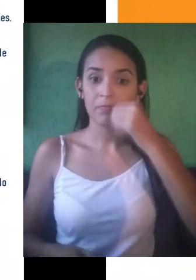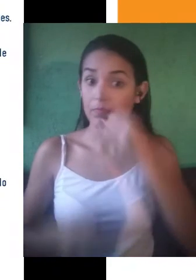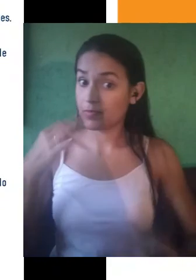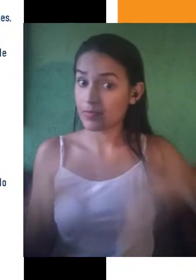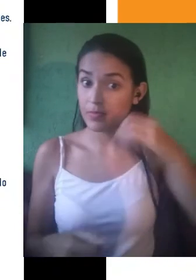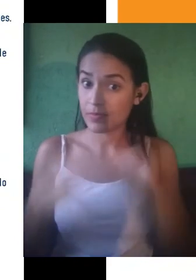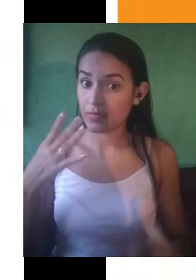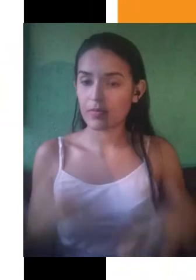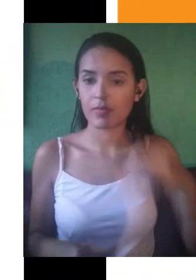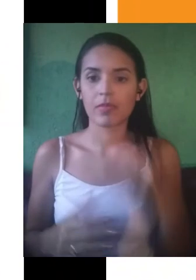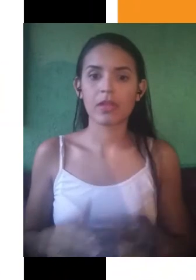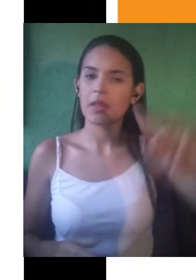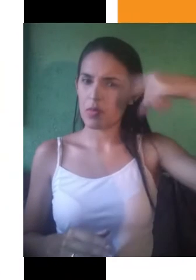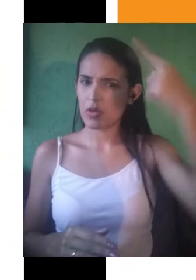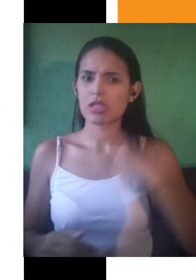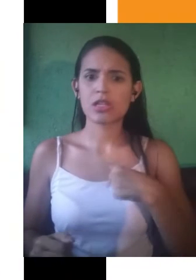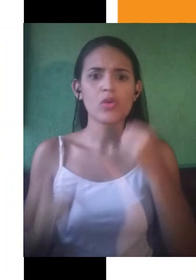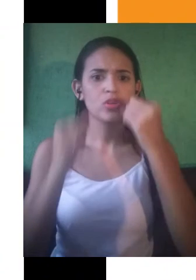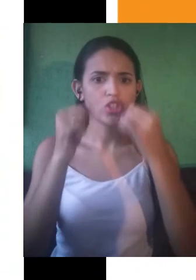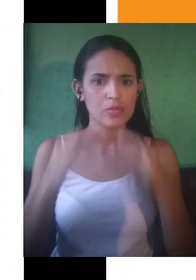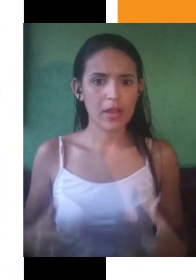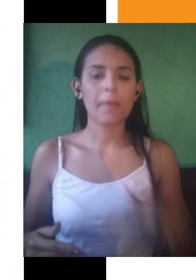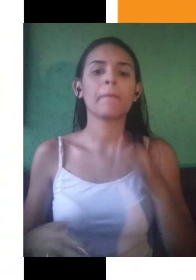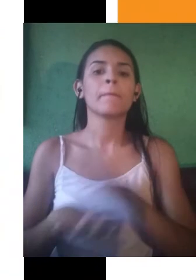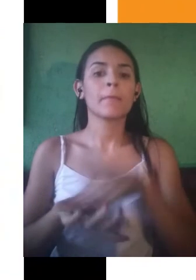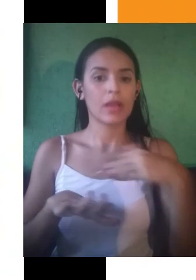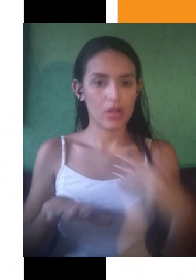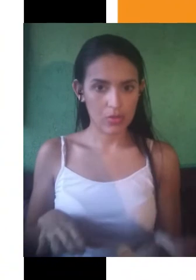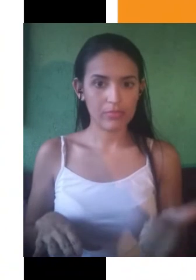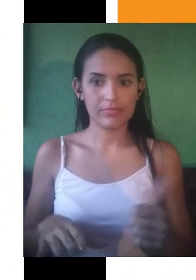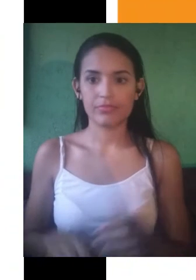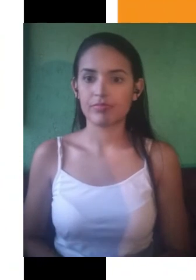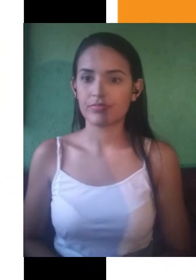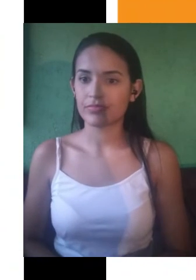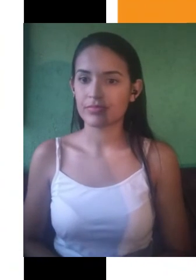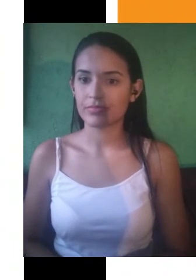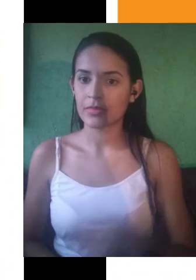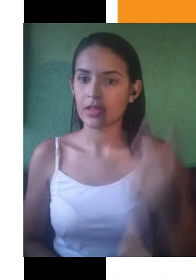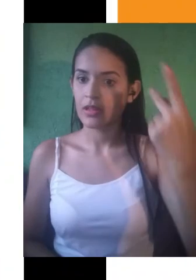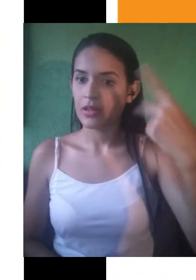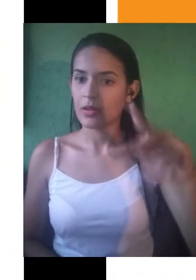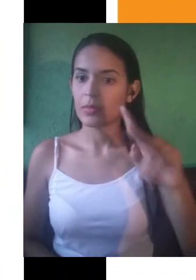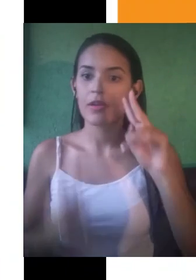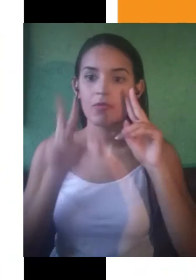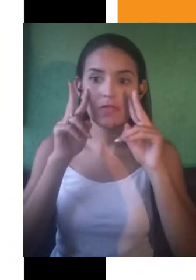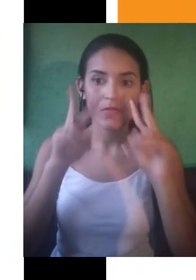isso. Para acessar a proposta Enem 2019, acesse o portal enegro.gov.br.